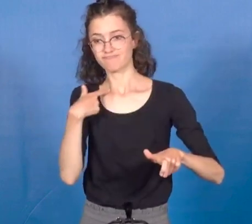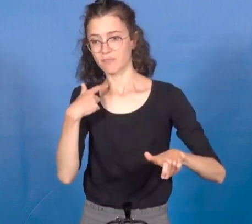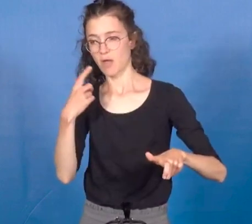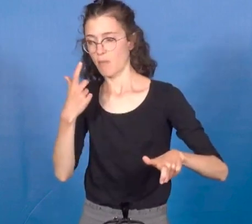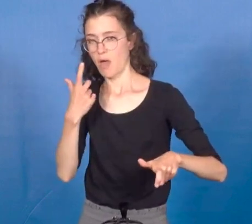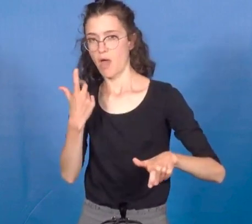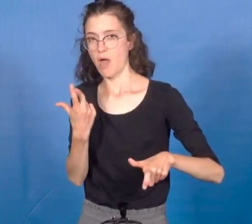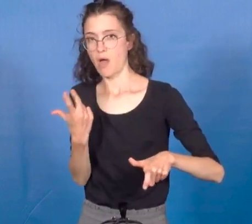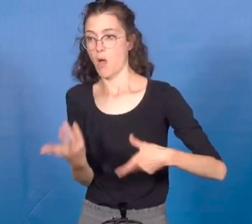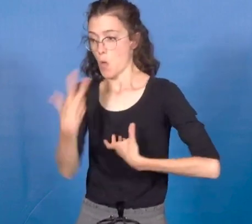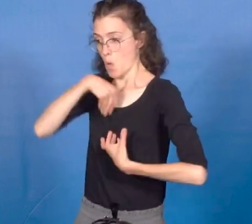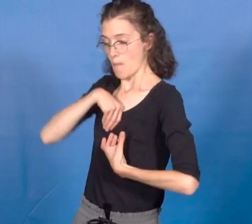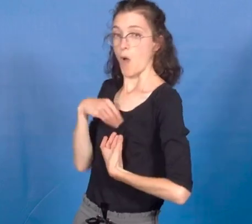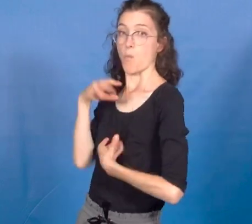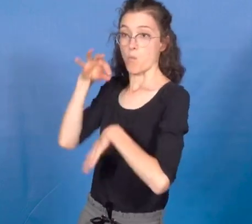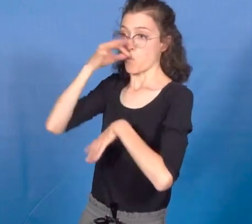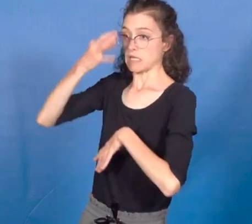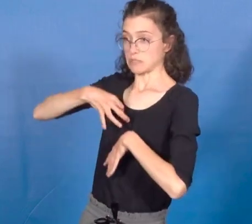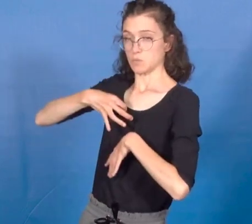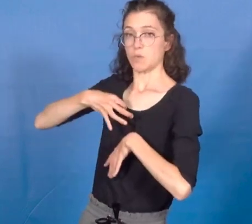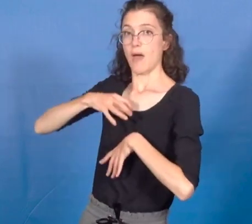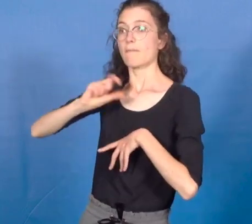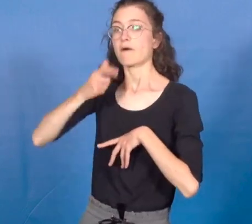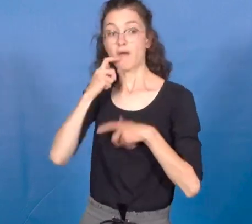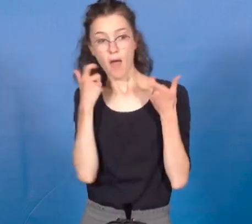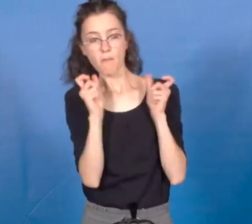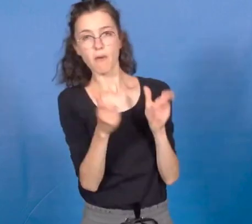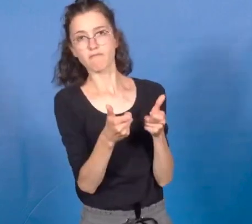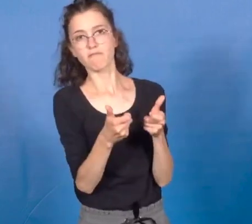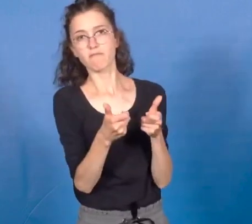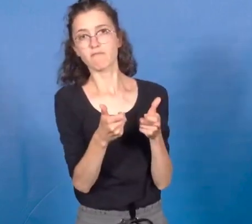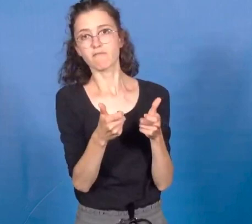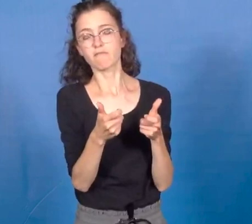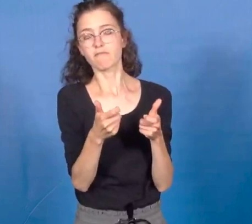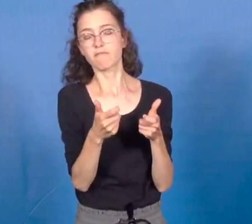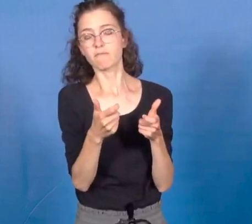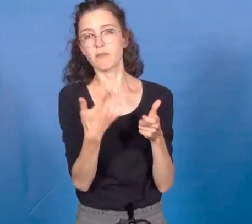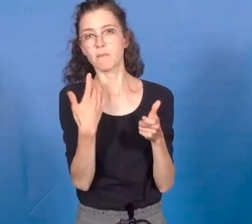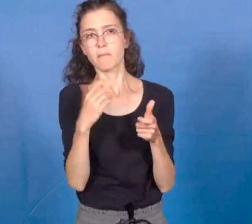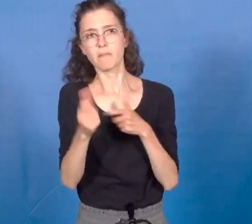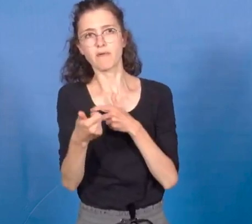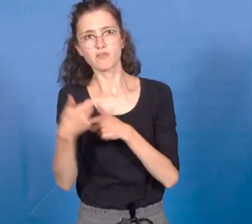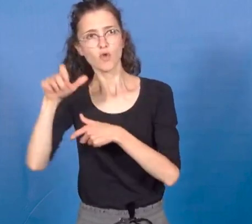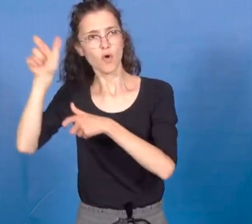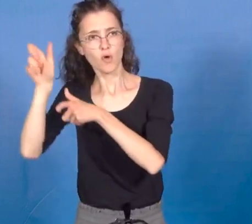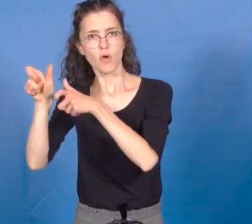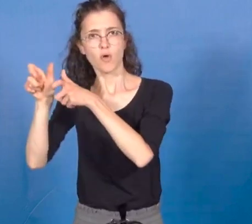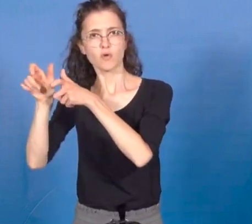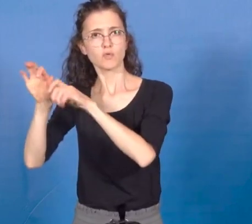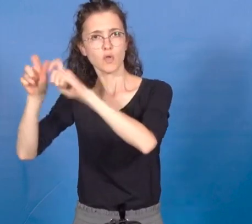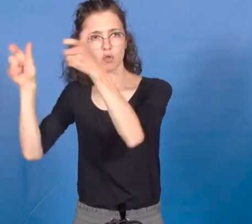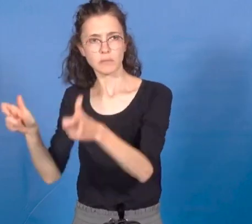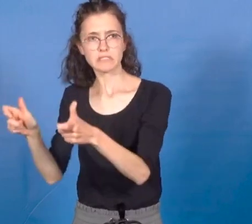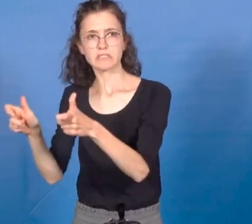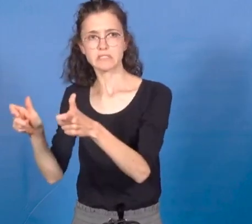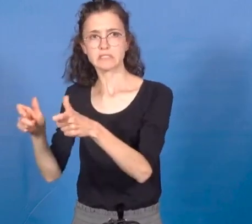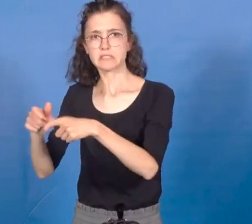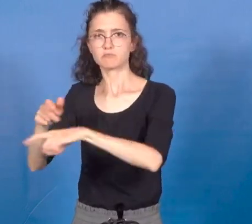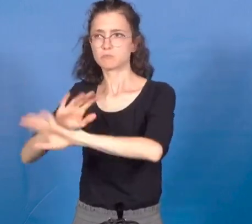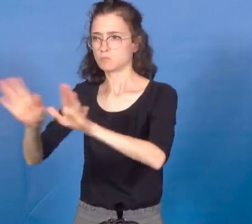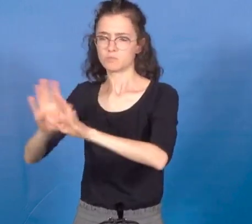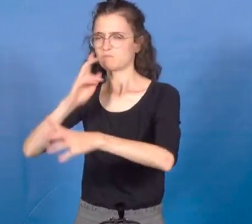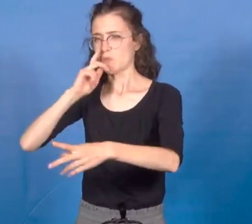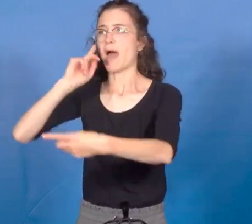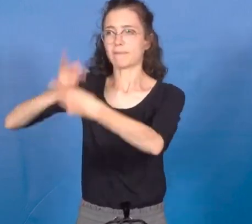entreprises représentées dans le groupement des maraîchers nantais. À la place maintenant, d'autres pesticides en effet sont